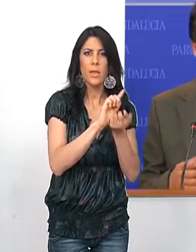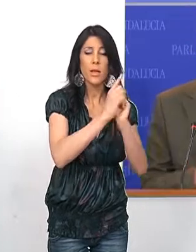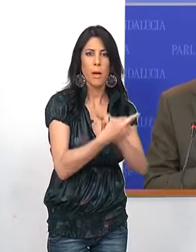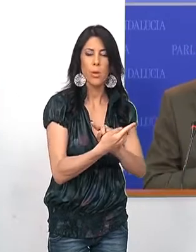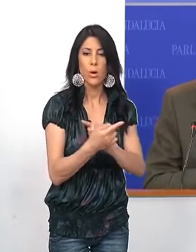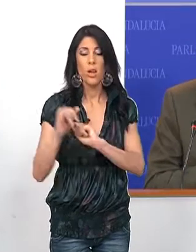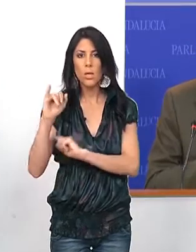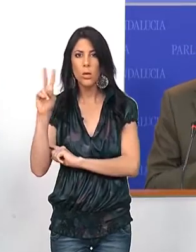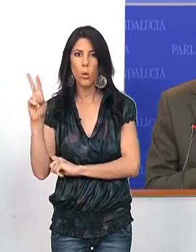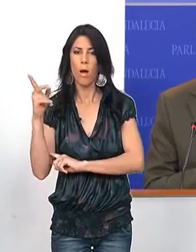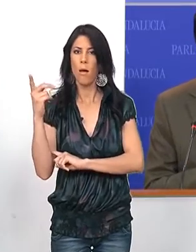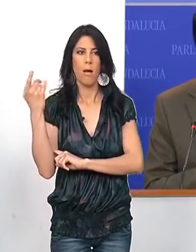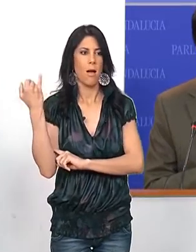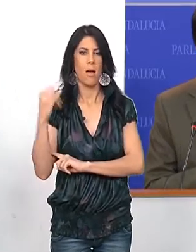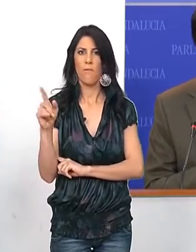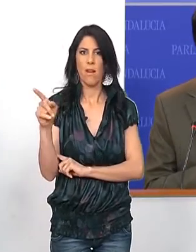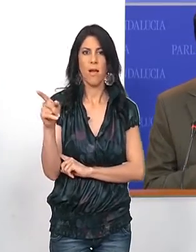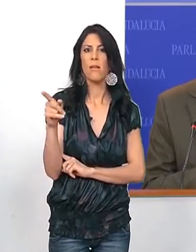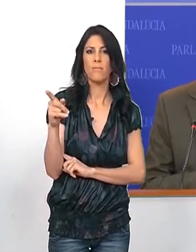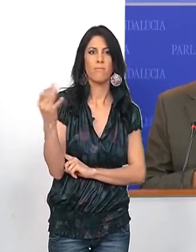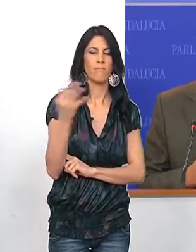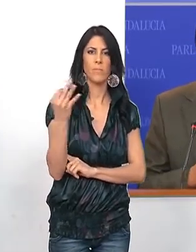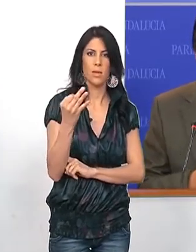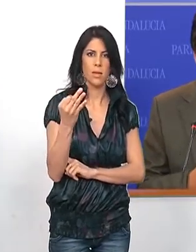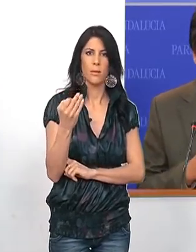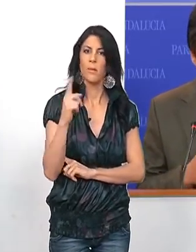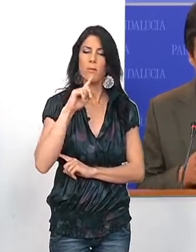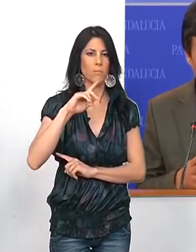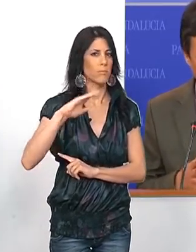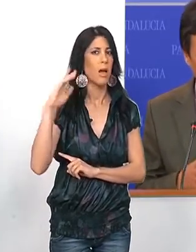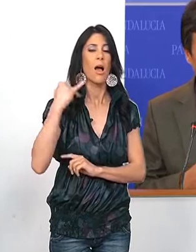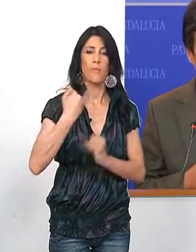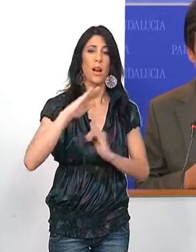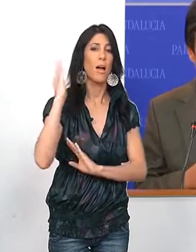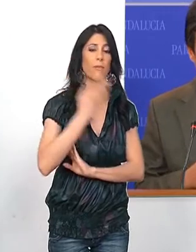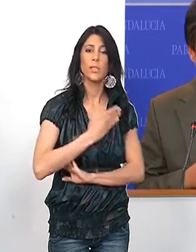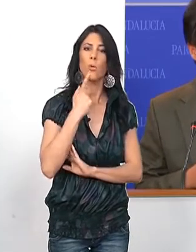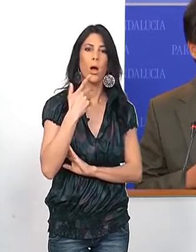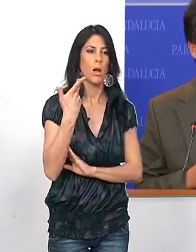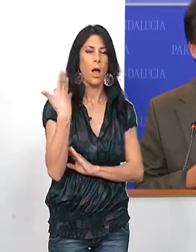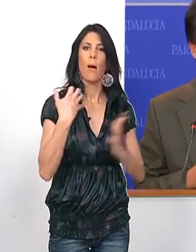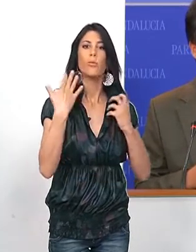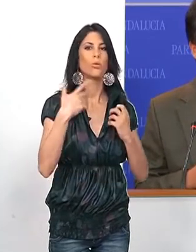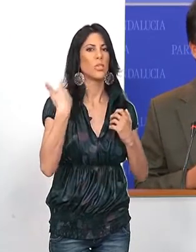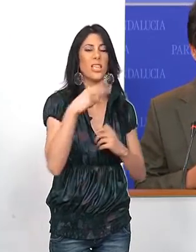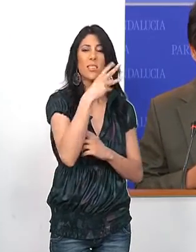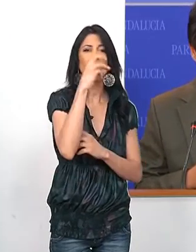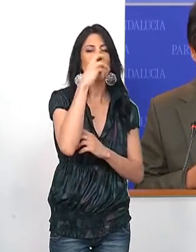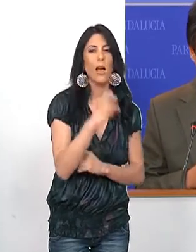Izquierda Unida va a cargar con una pesada mochila de 30 años de abusos del Partido Socialista y